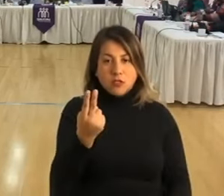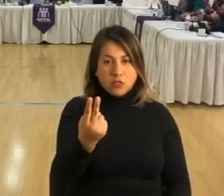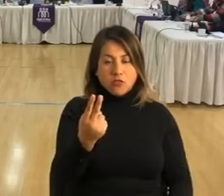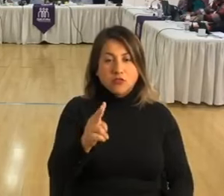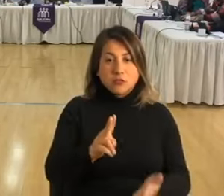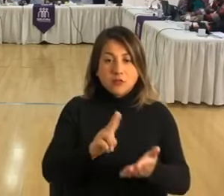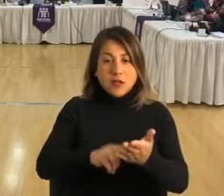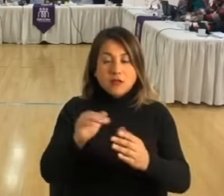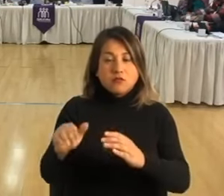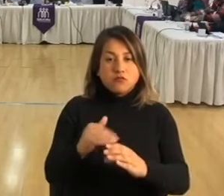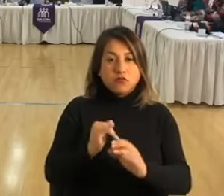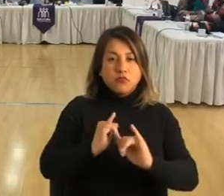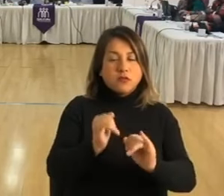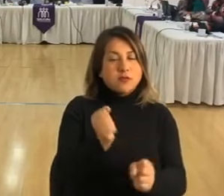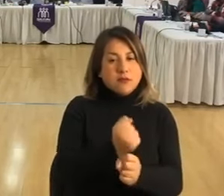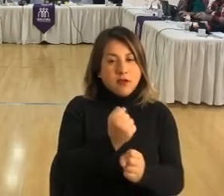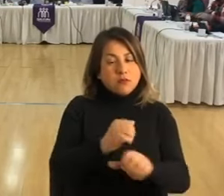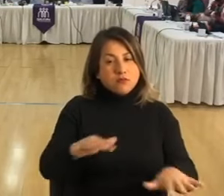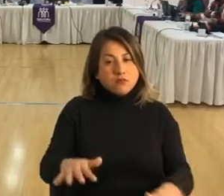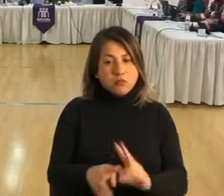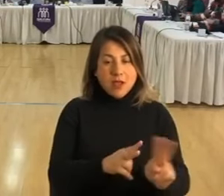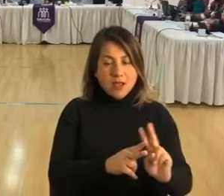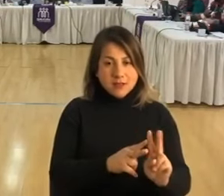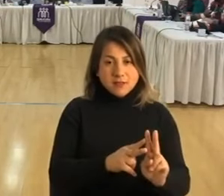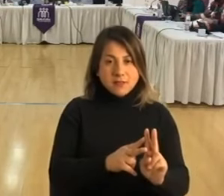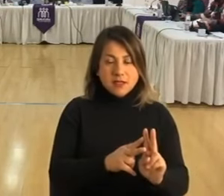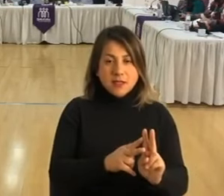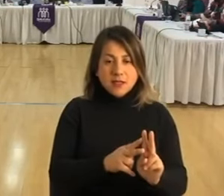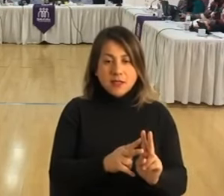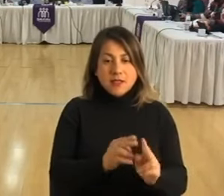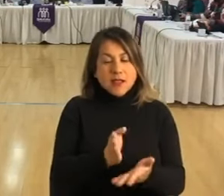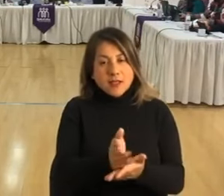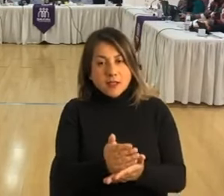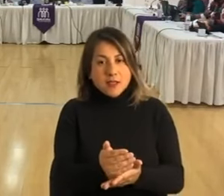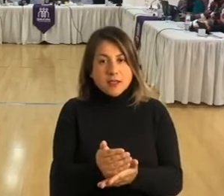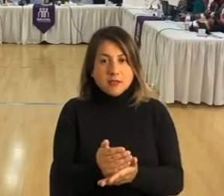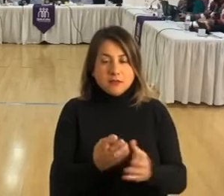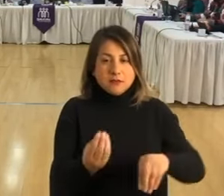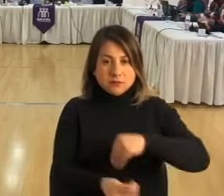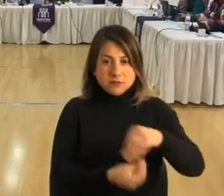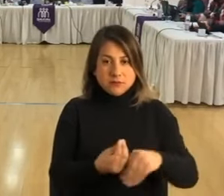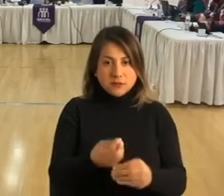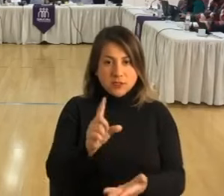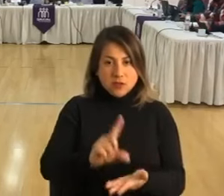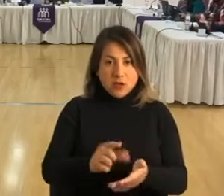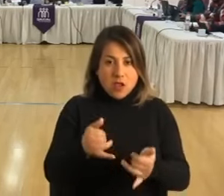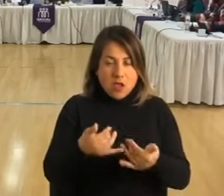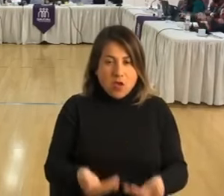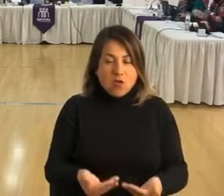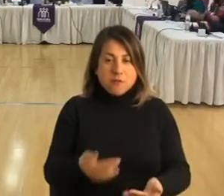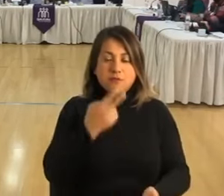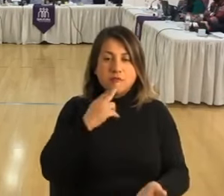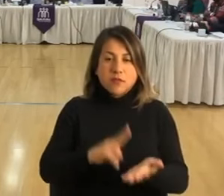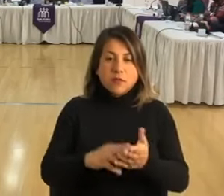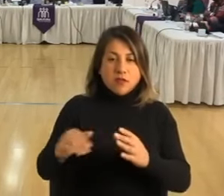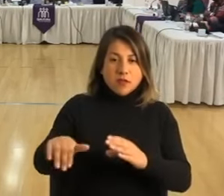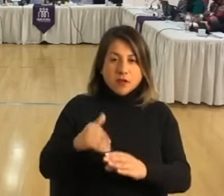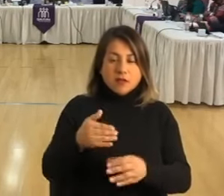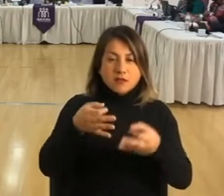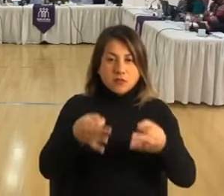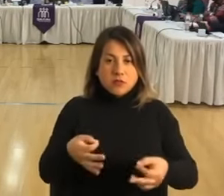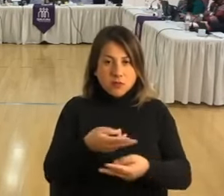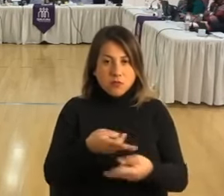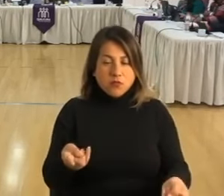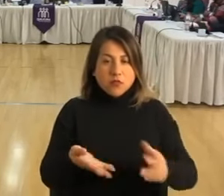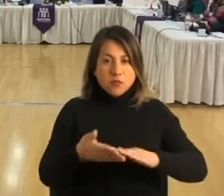revite informe respecto al trabajo realizado en instancias del proceso de estrategia híbriga local. Un oficio de la dirección de seguridad